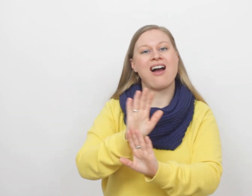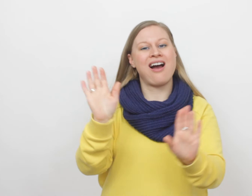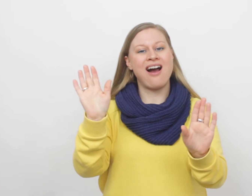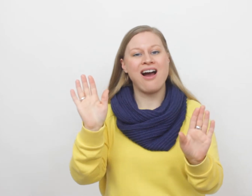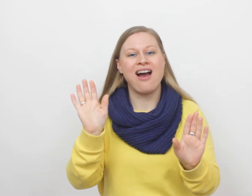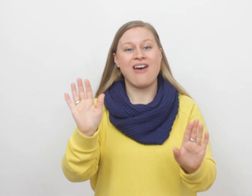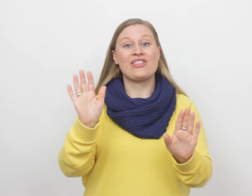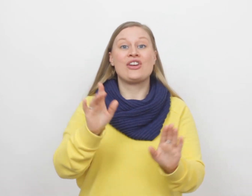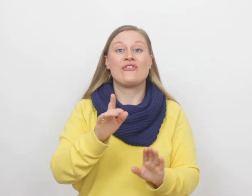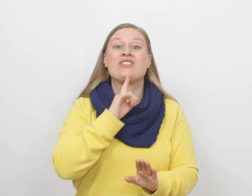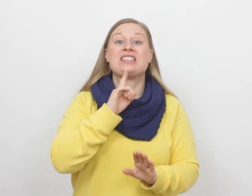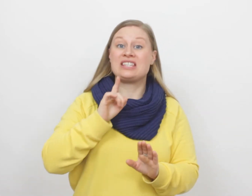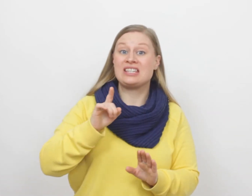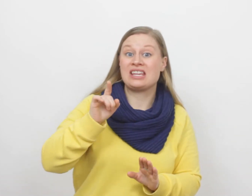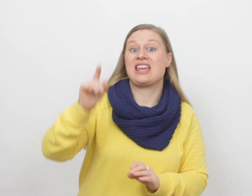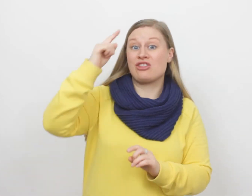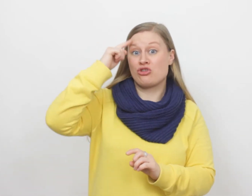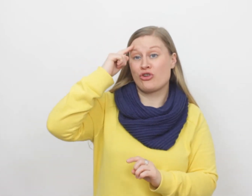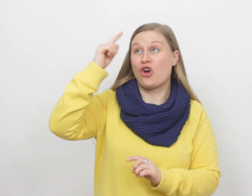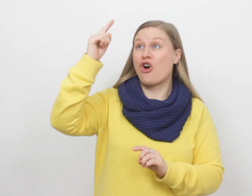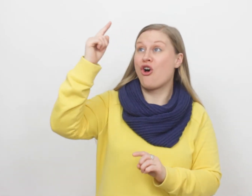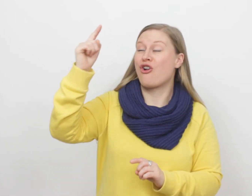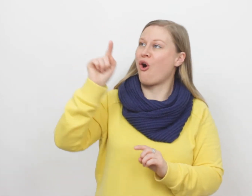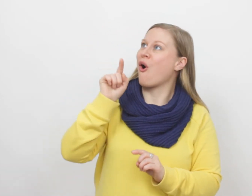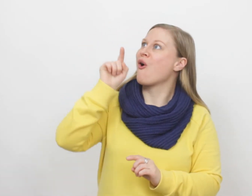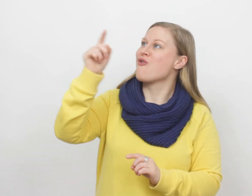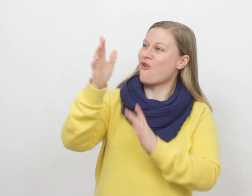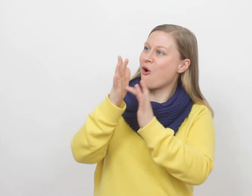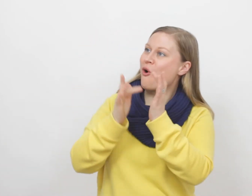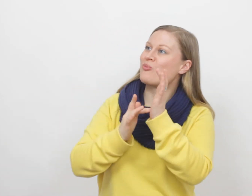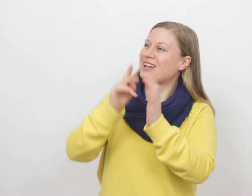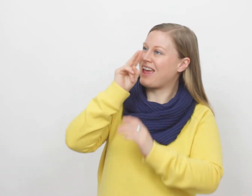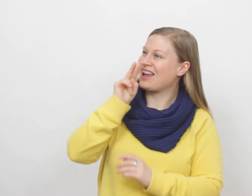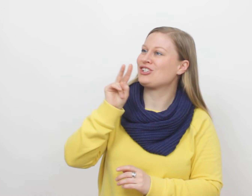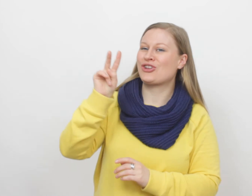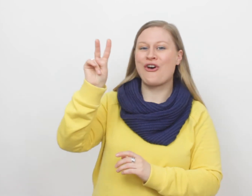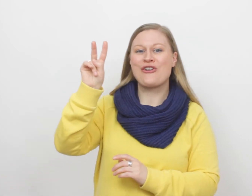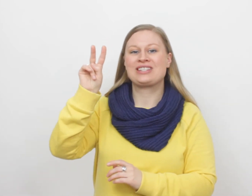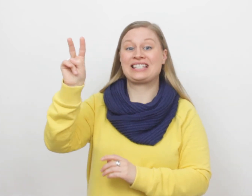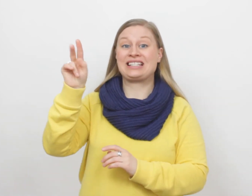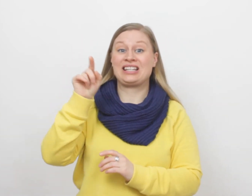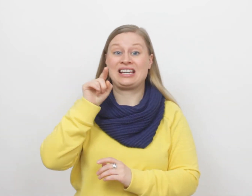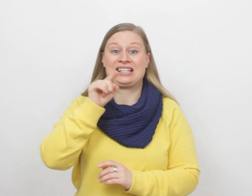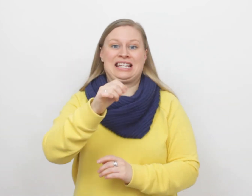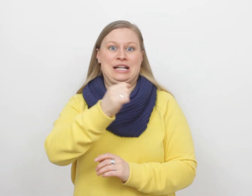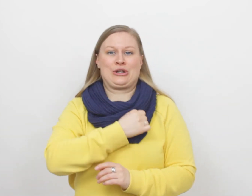Wie in geloof God Jezus zit, die